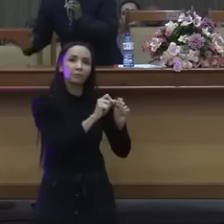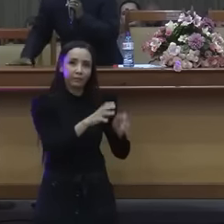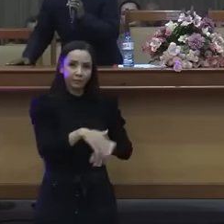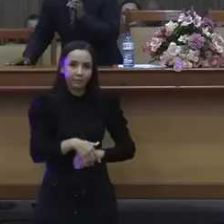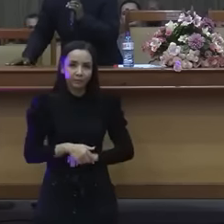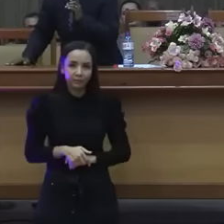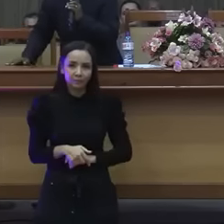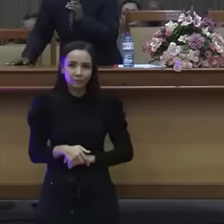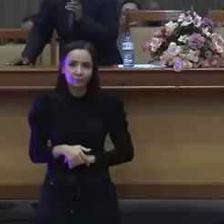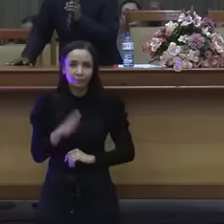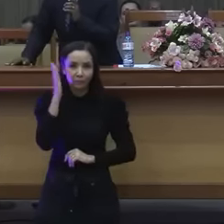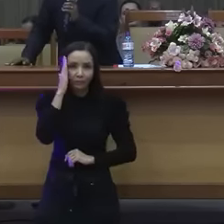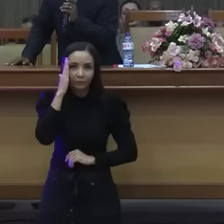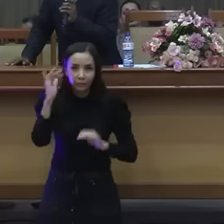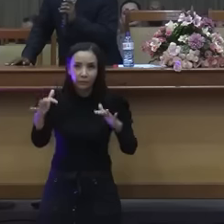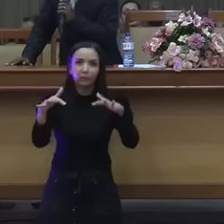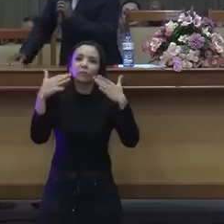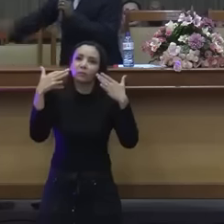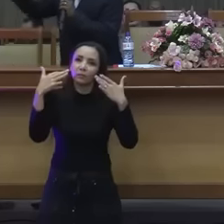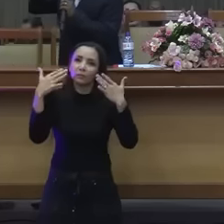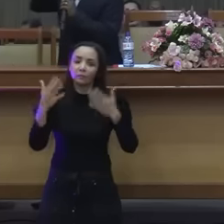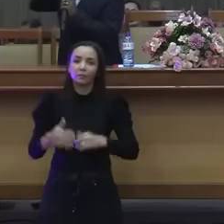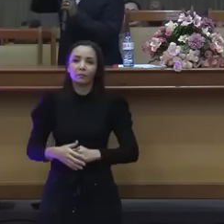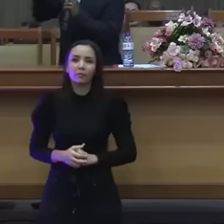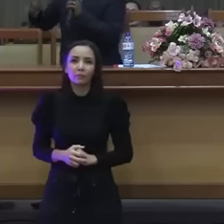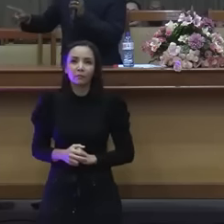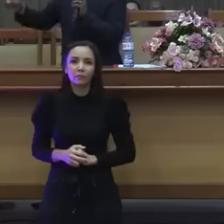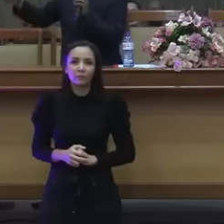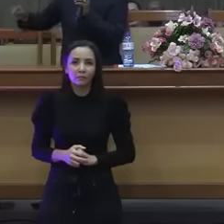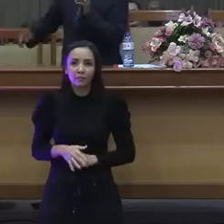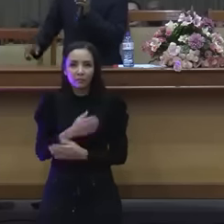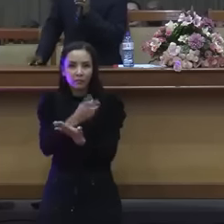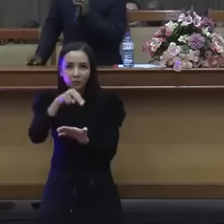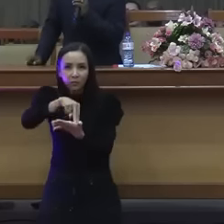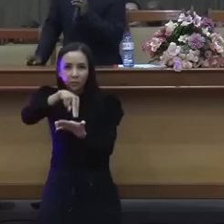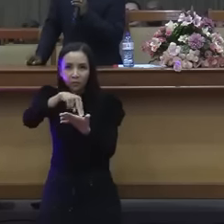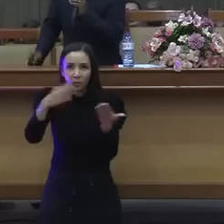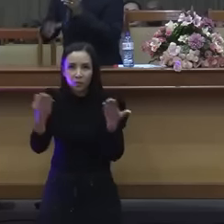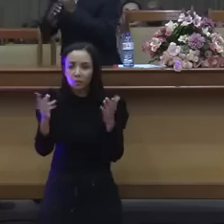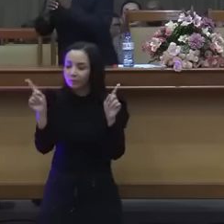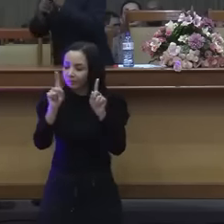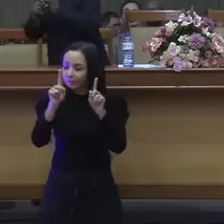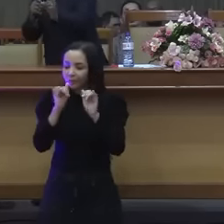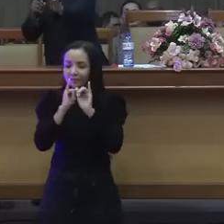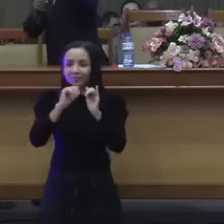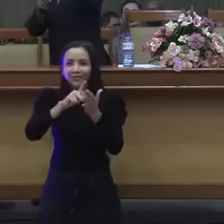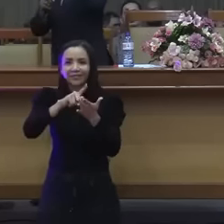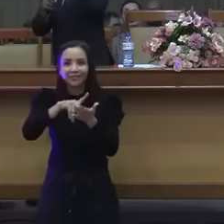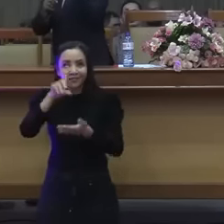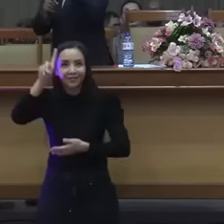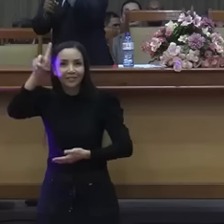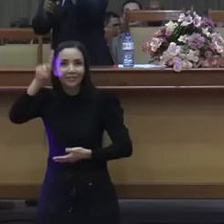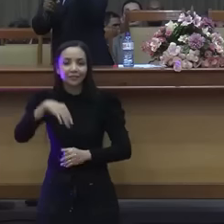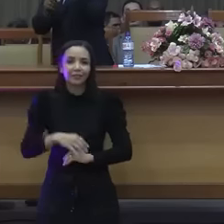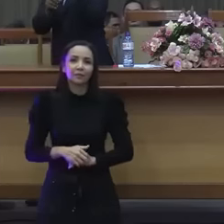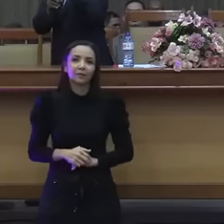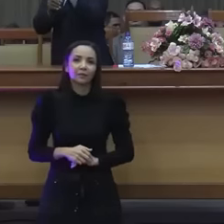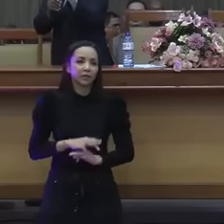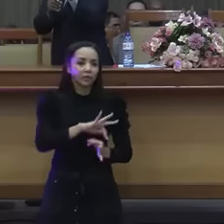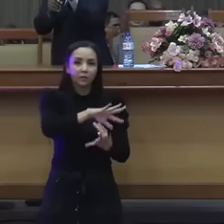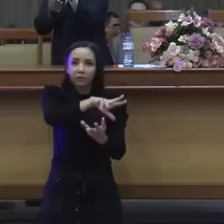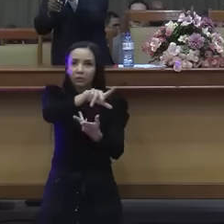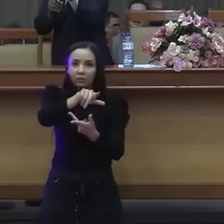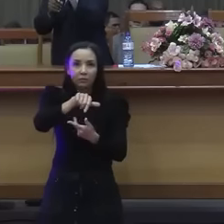Agora, olha para cá, vira para cá, crente salvo. Essa mensagem aqui não é para tu pular, não, mas é a verdade de Deus. O mundo não quer nada